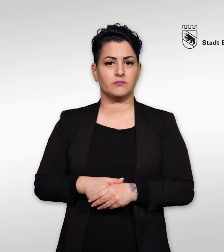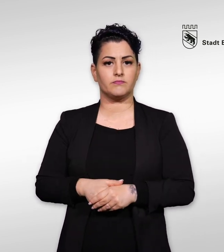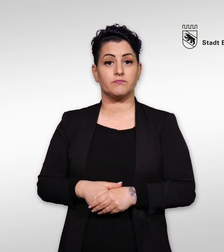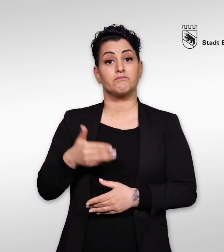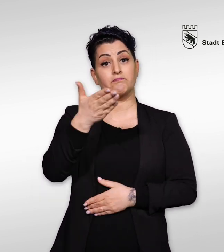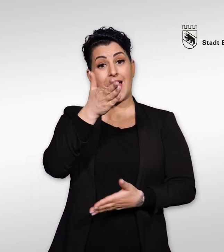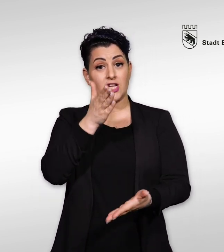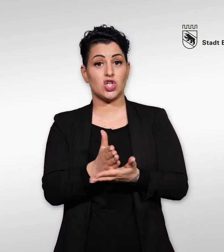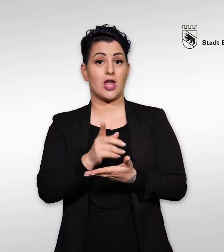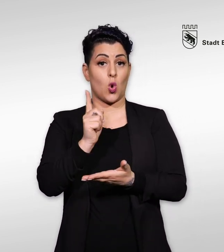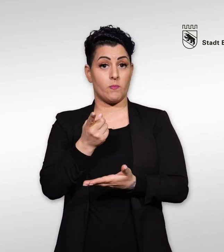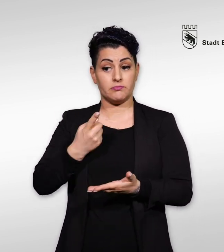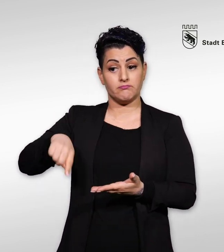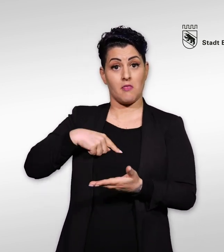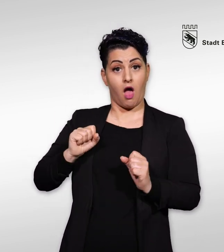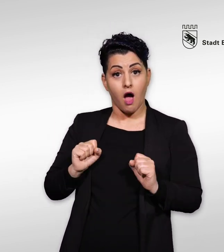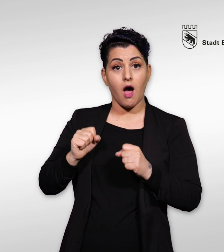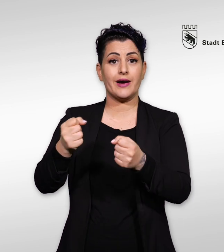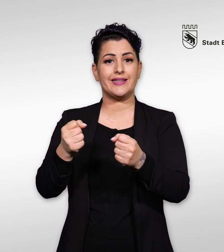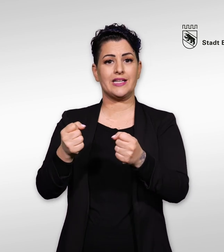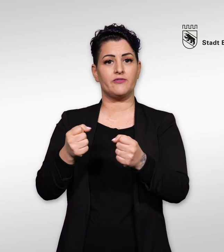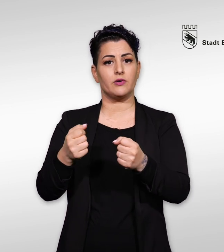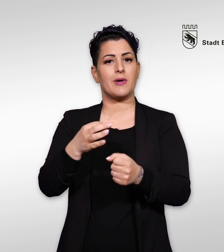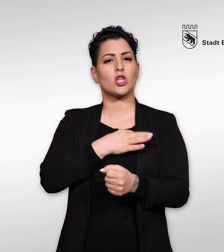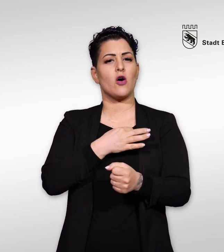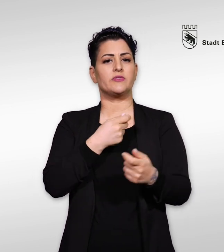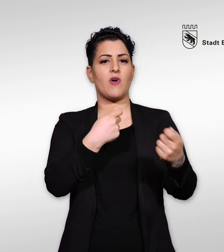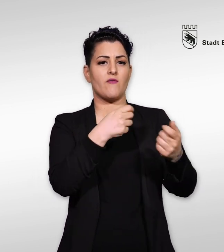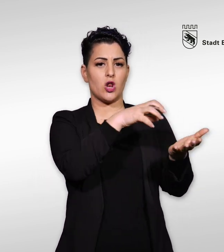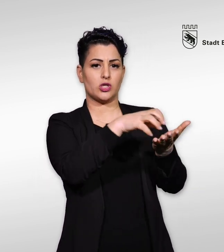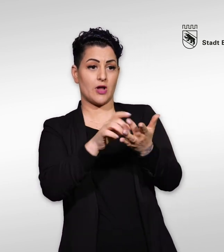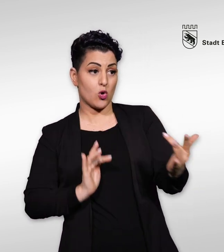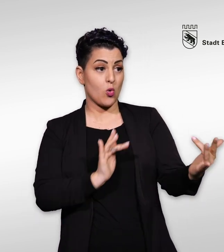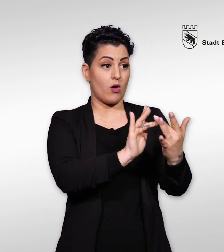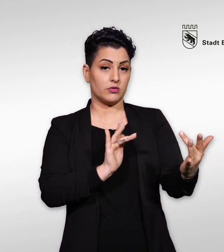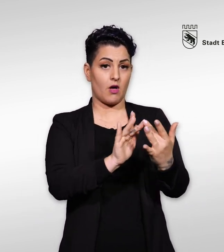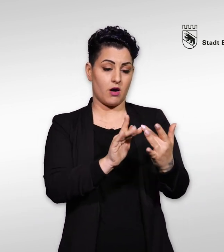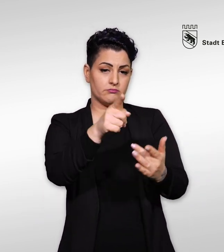Sie entscheiden, ob wir aktiv werden und mit der betroffenen Verwaltungsstelle Kontakt aufnehmen sollen.